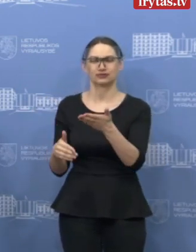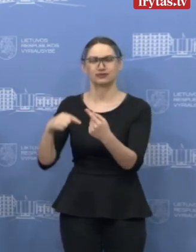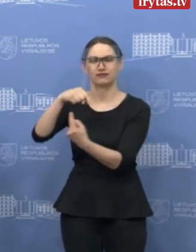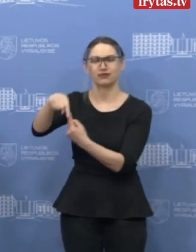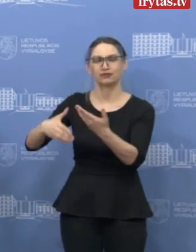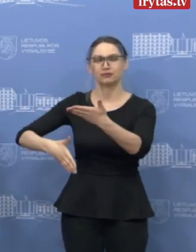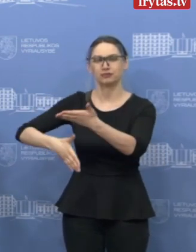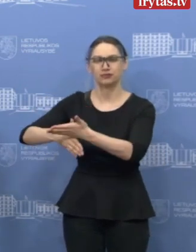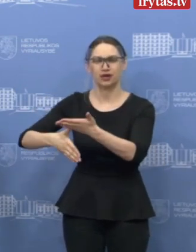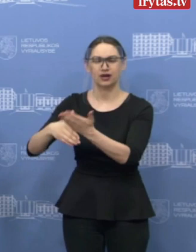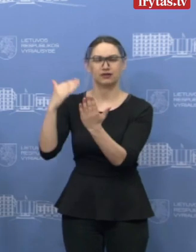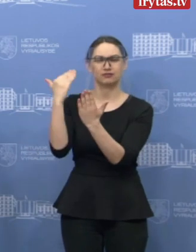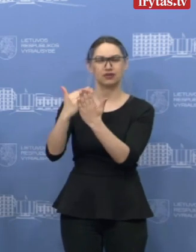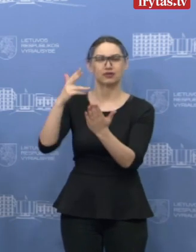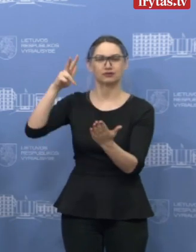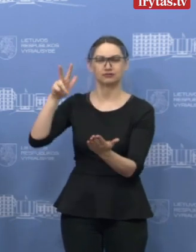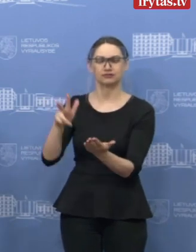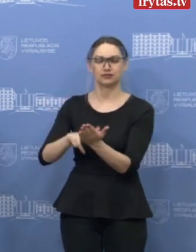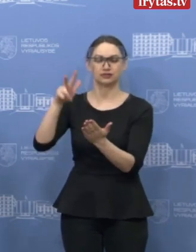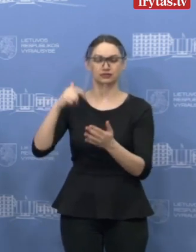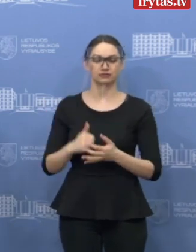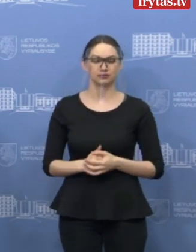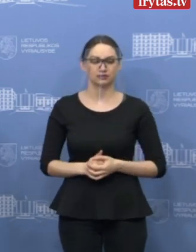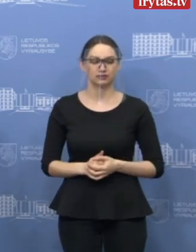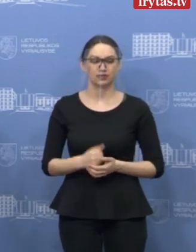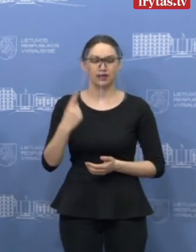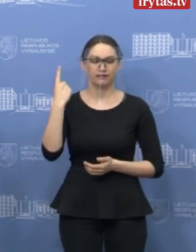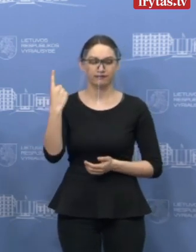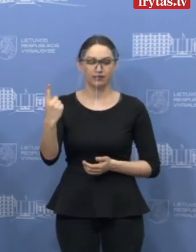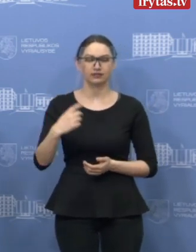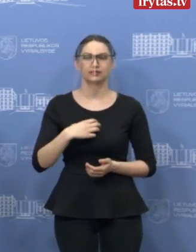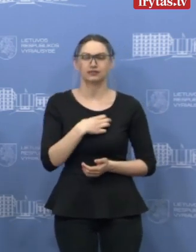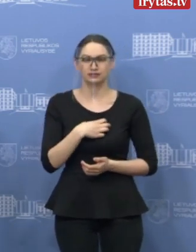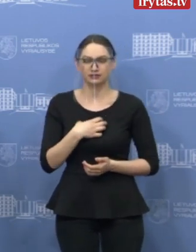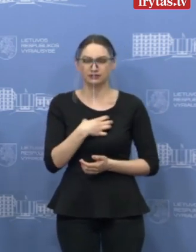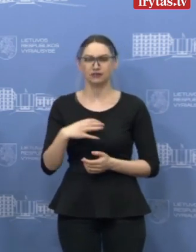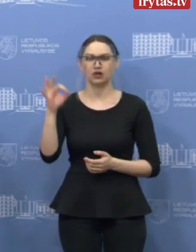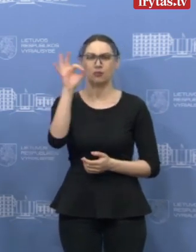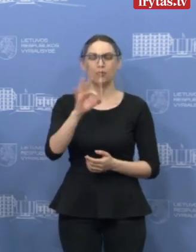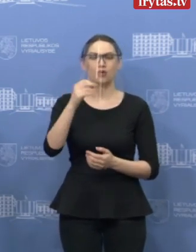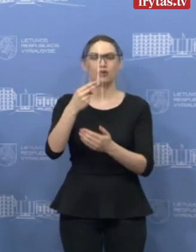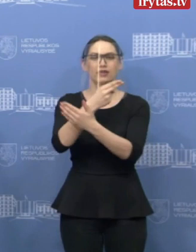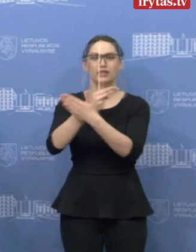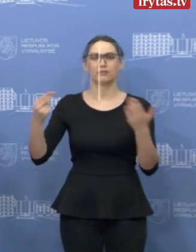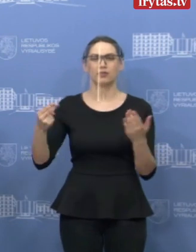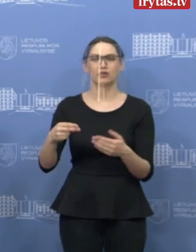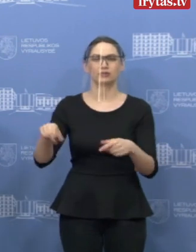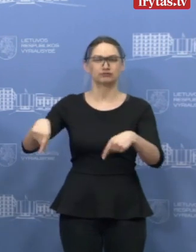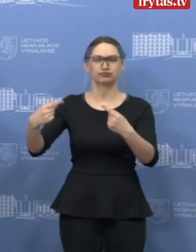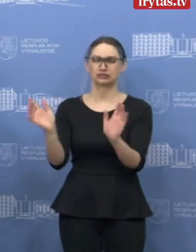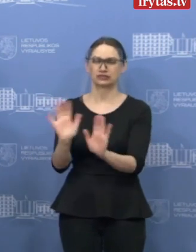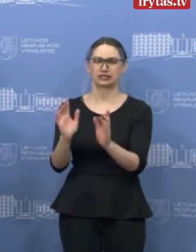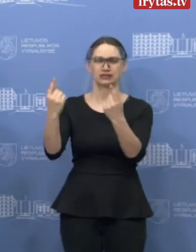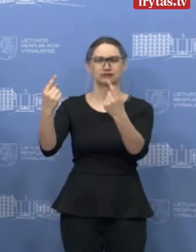verslui planą. Ir viena esminių, viena sudėtinio šiuo plano dalių yra įmonių likvidumo užtikrinimas.